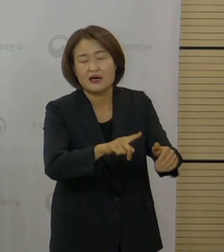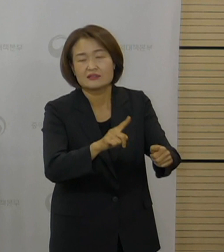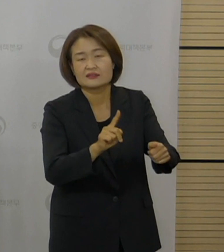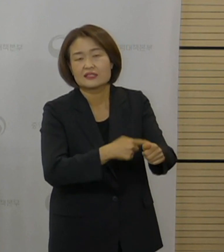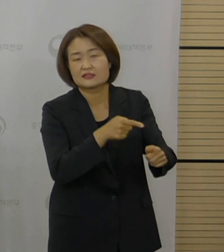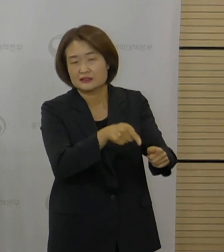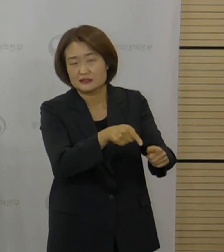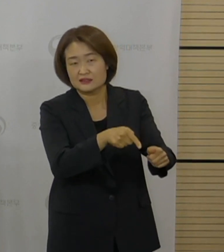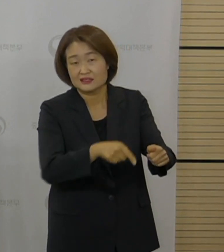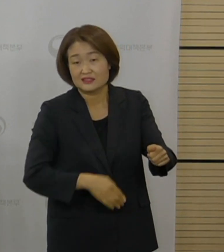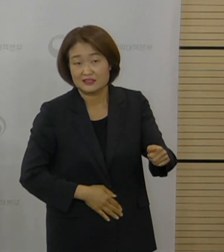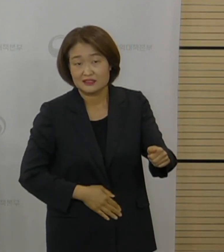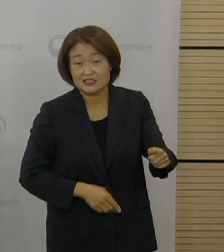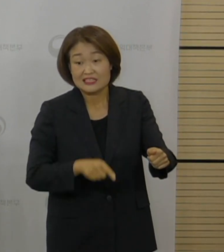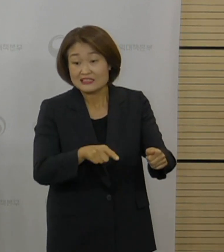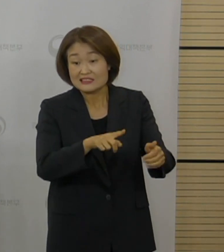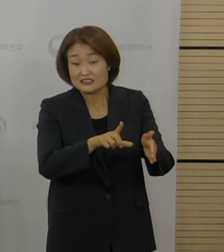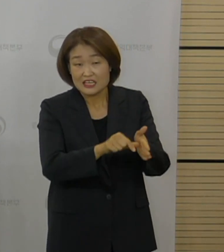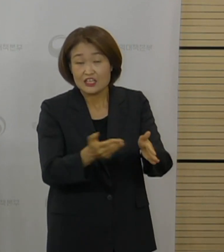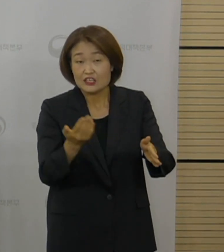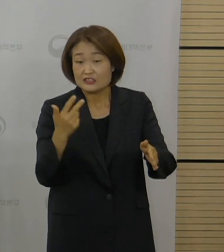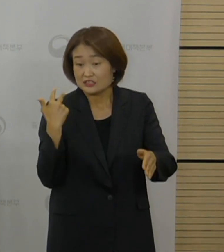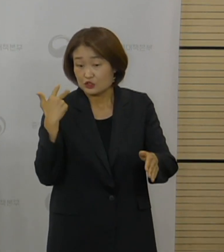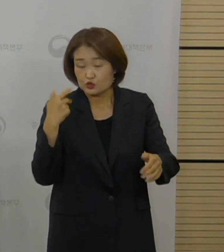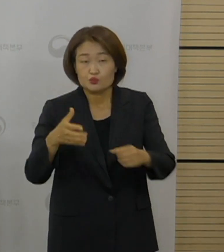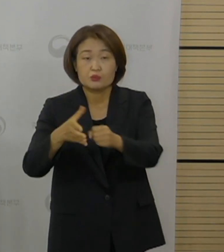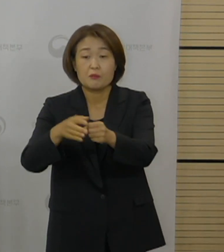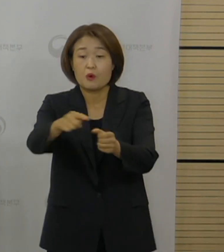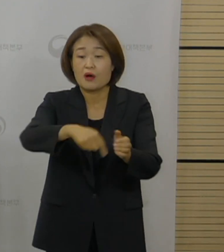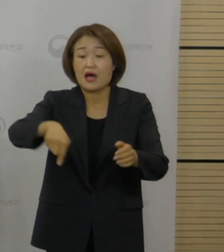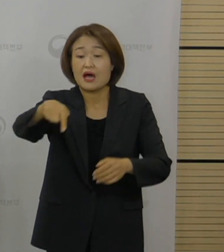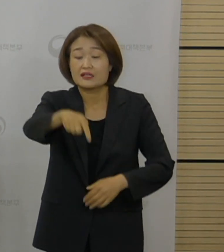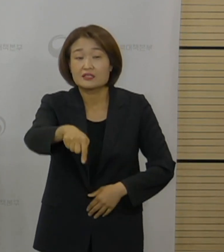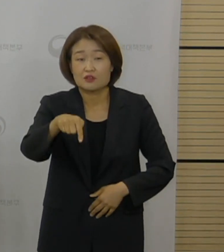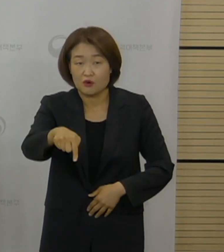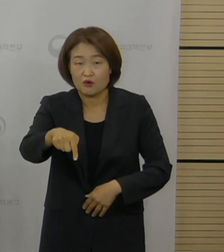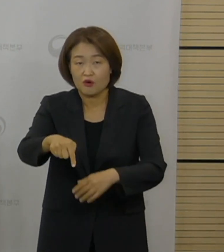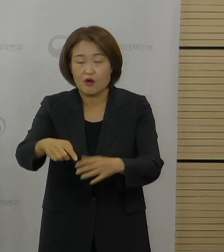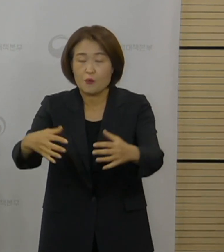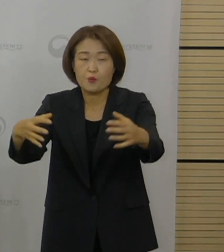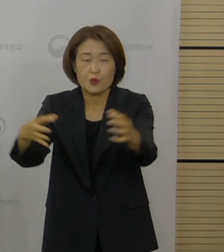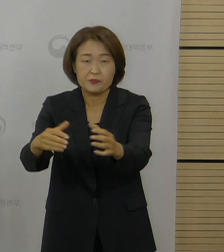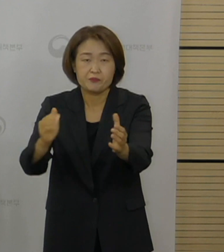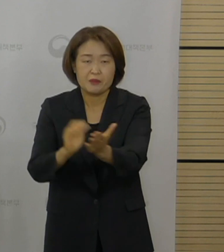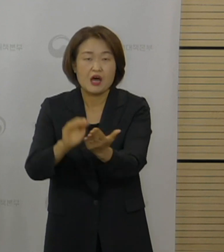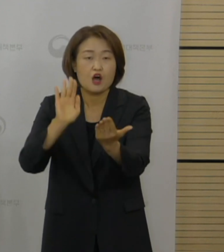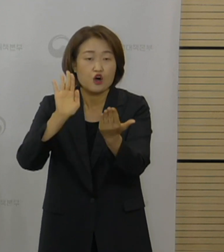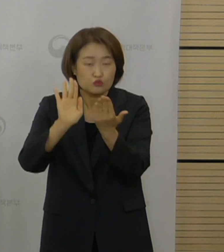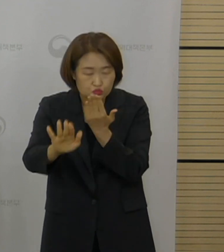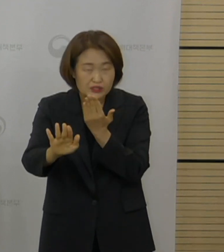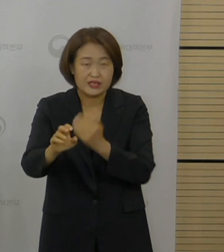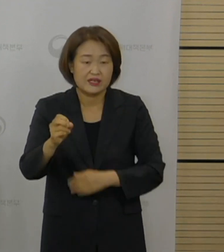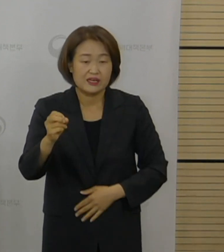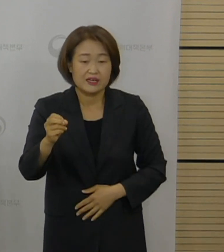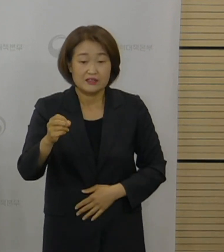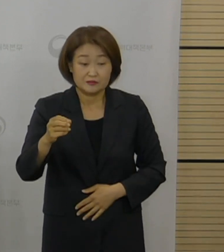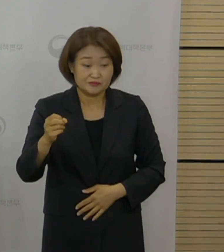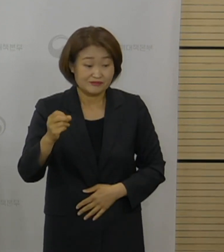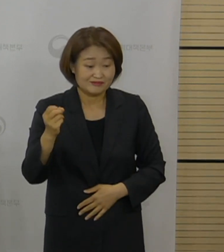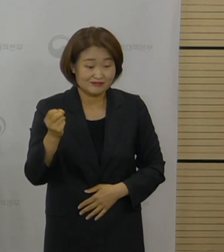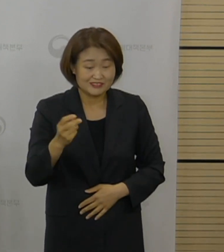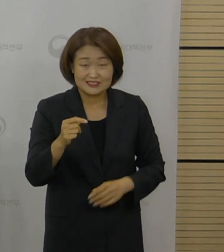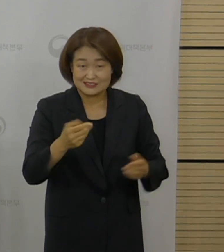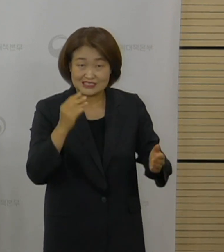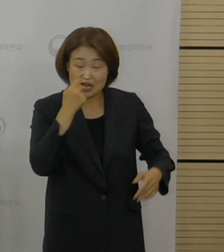모임을 가졌었던 사람들, 그 다음에 이분들이 정사하고 있는 어학원 대상으로 신속하게 추적 관리를 하고